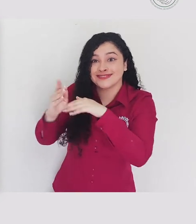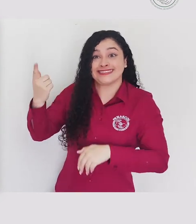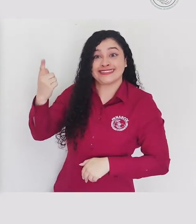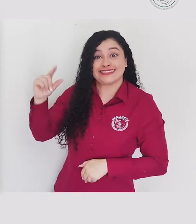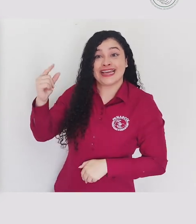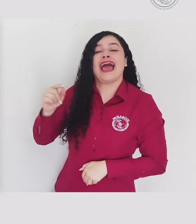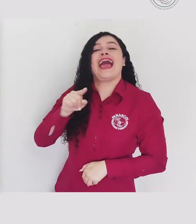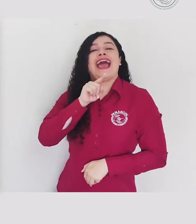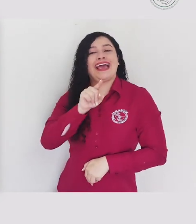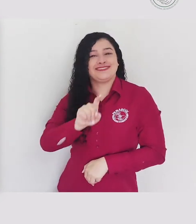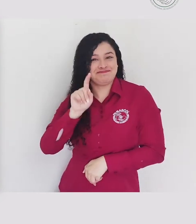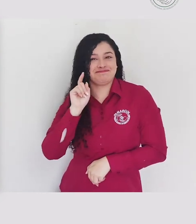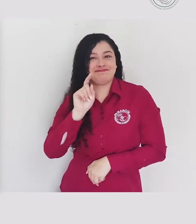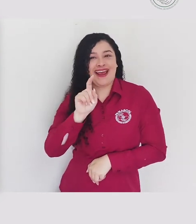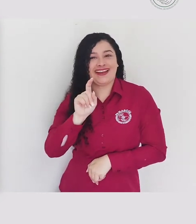-Inicio Digital.